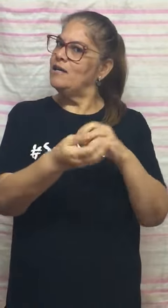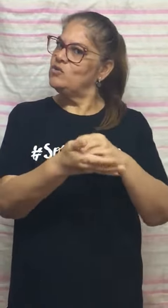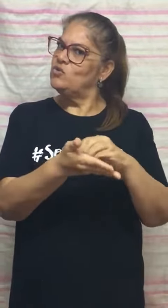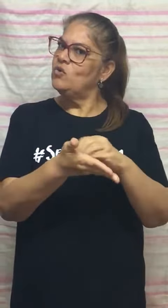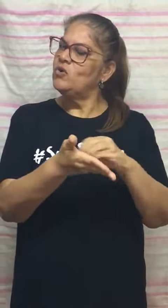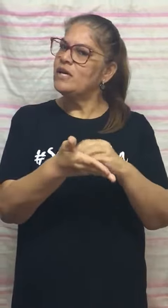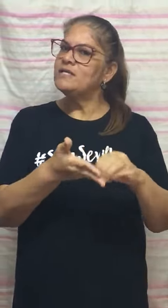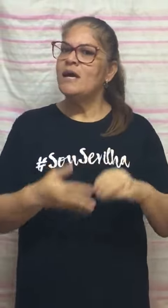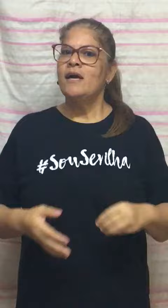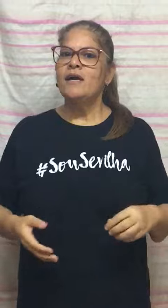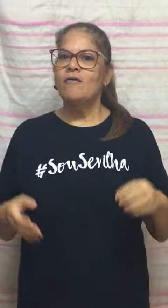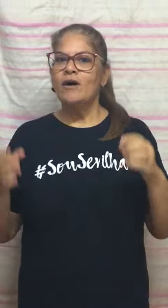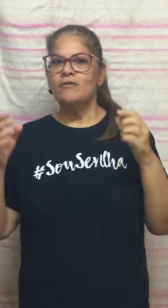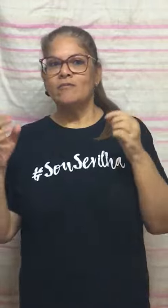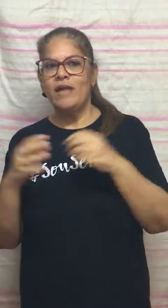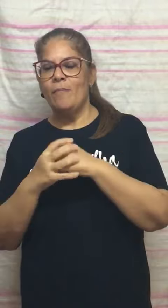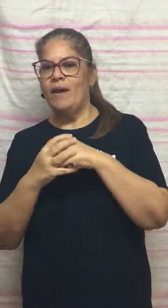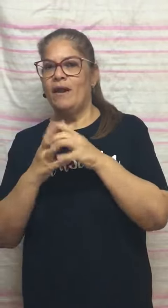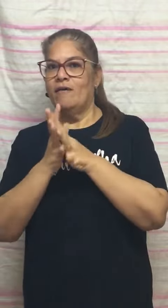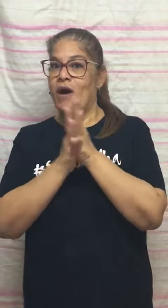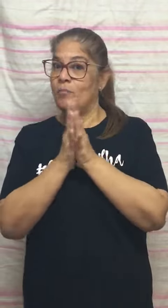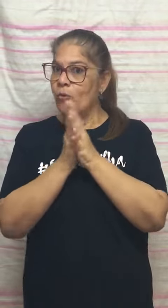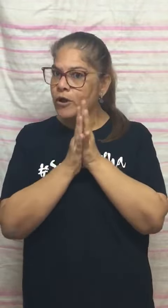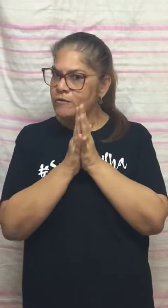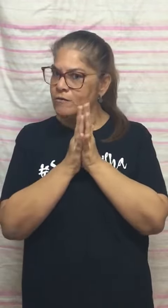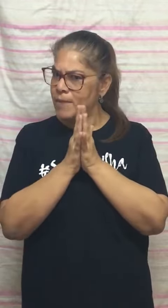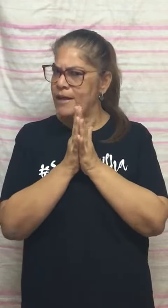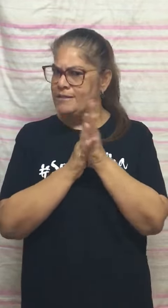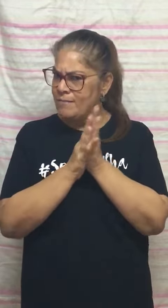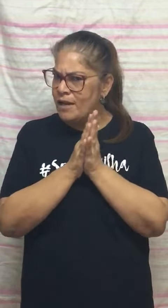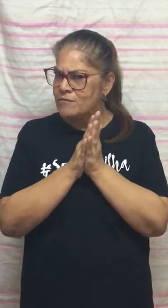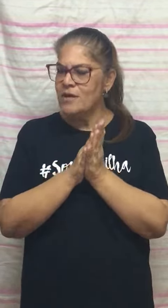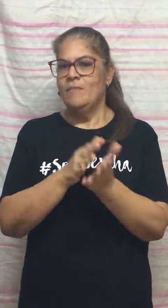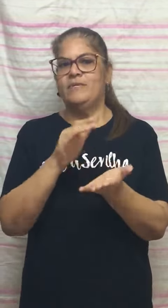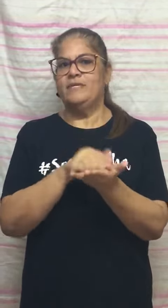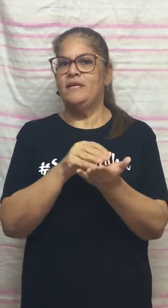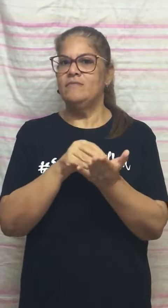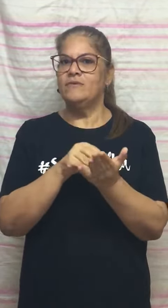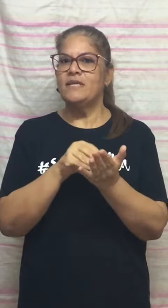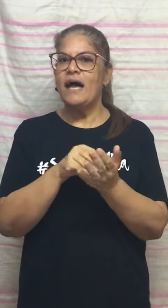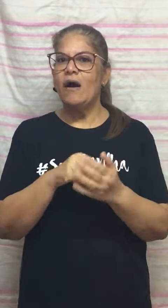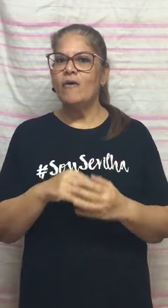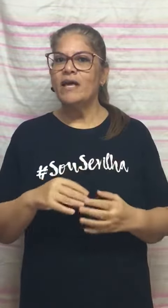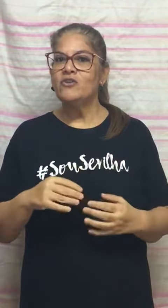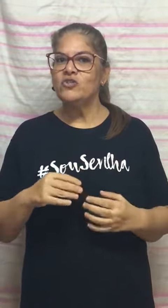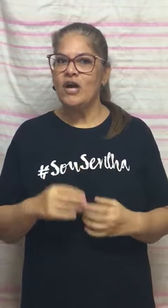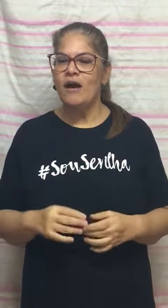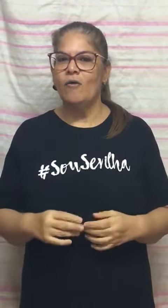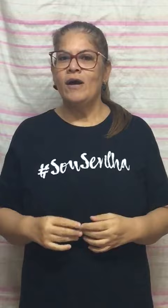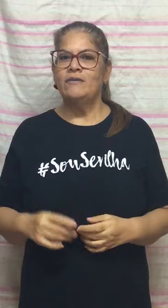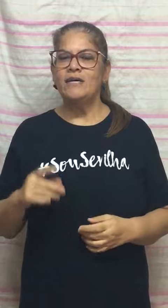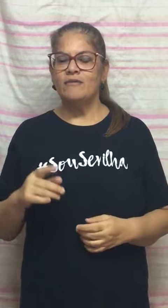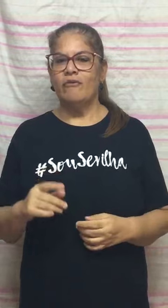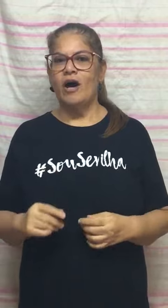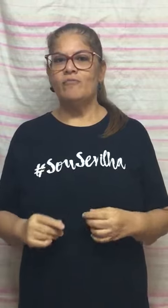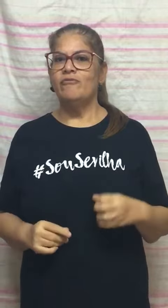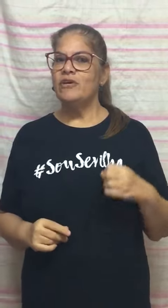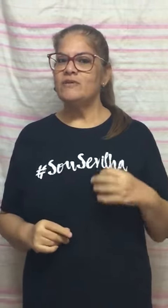as unhas e quando não der para lavar muito bem as mãos, precisamos usar álcool em gel, dessa forma o vírus